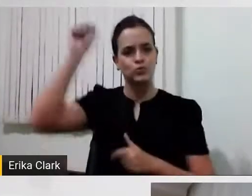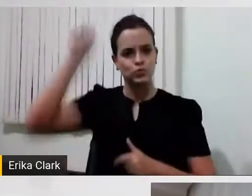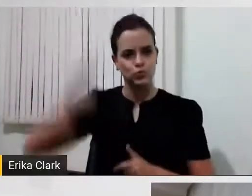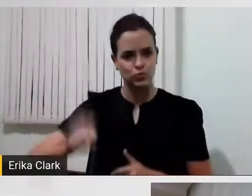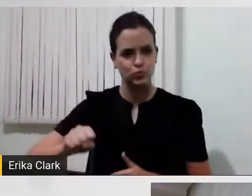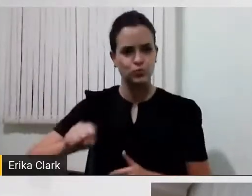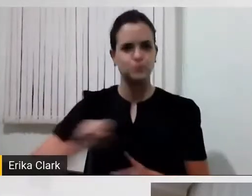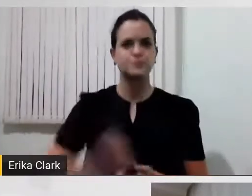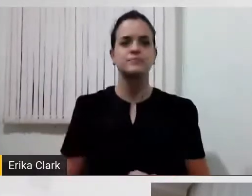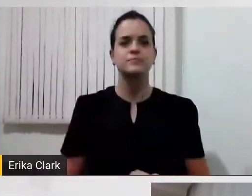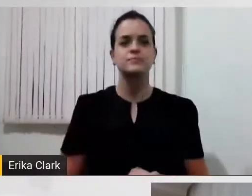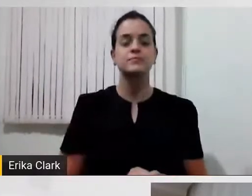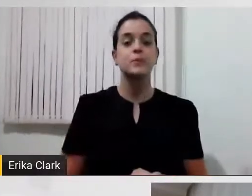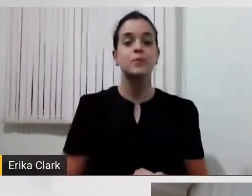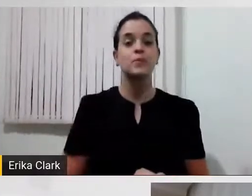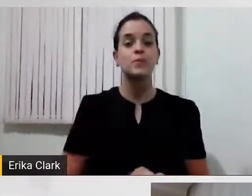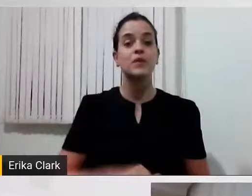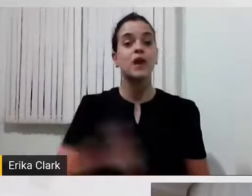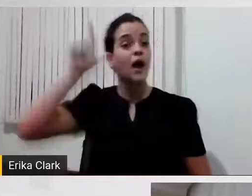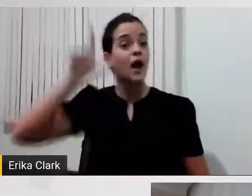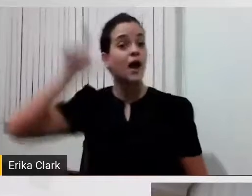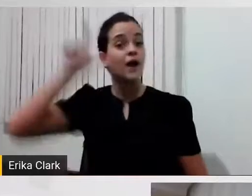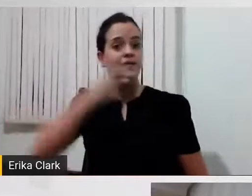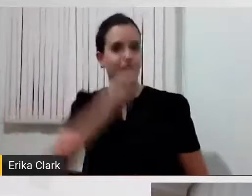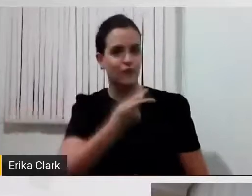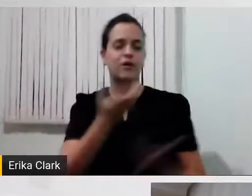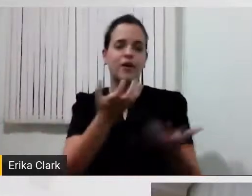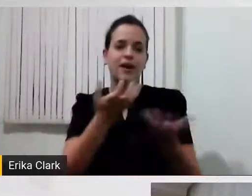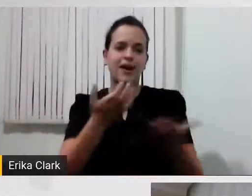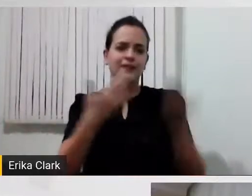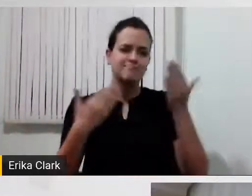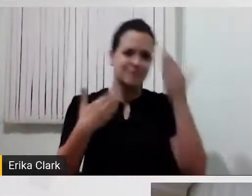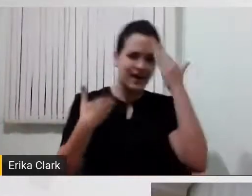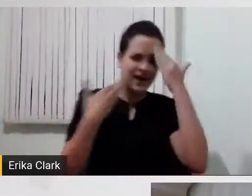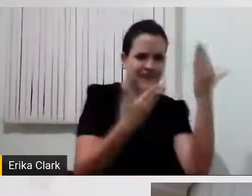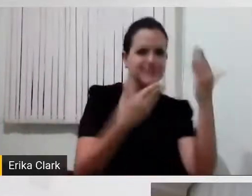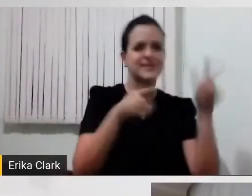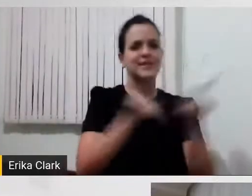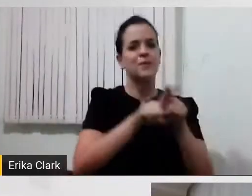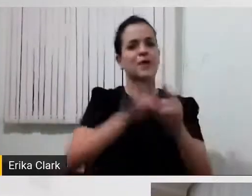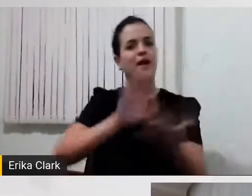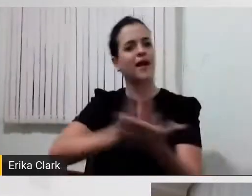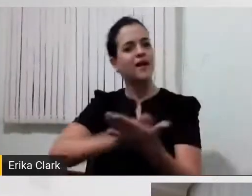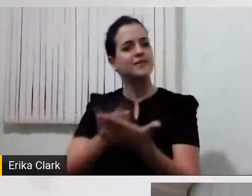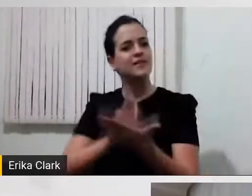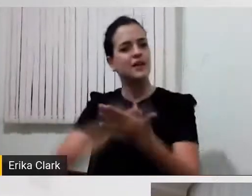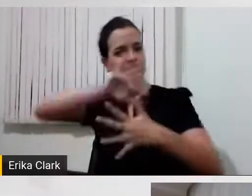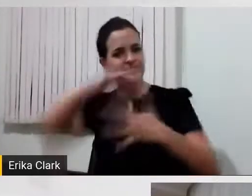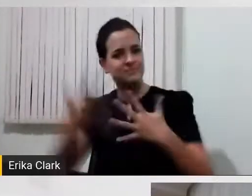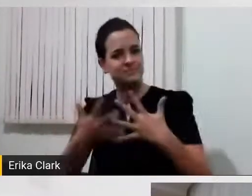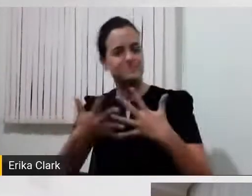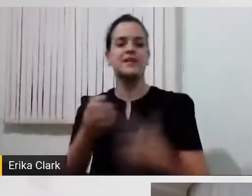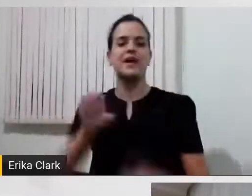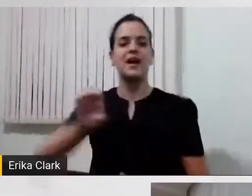Rita falou, queremos também agradecer a nossa intérprete de Libras de hoje, a Érica Clark.